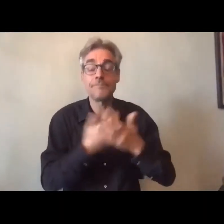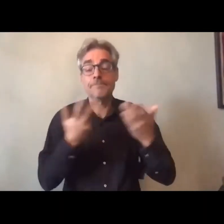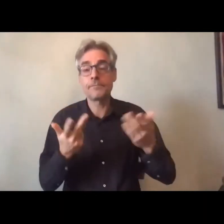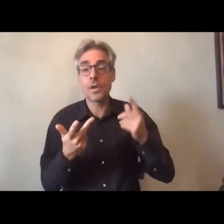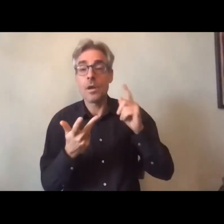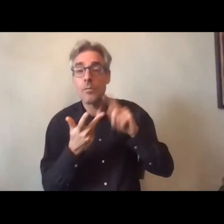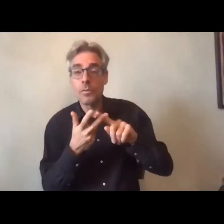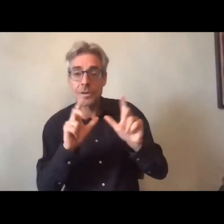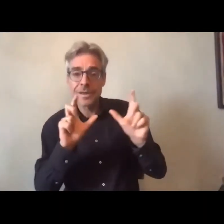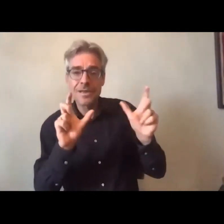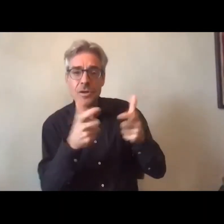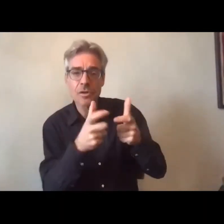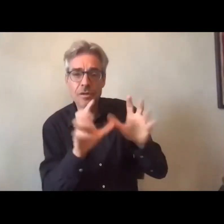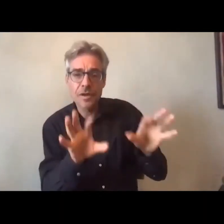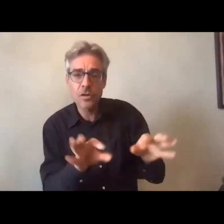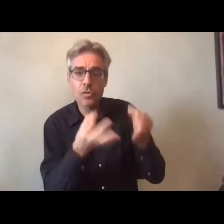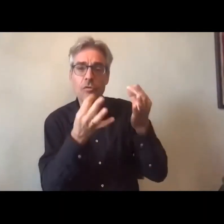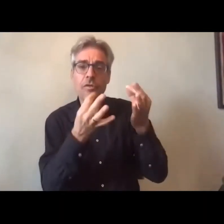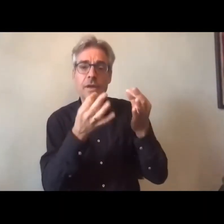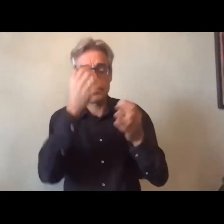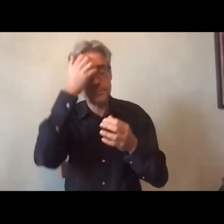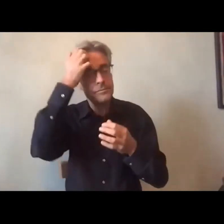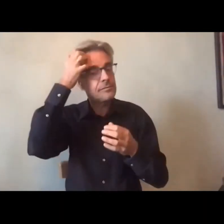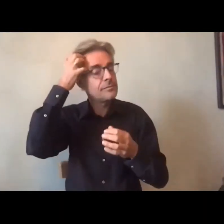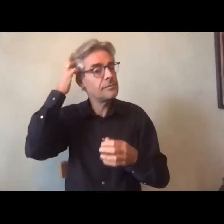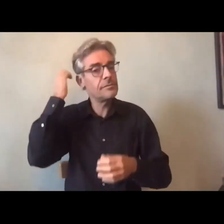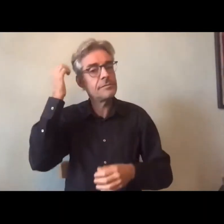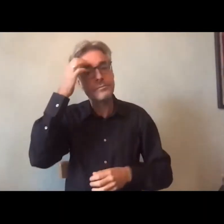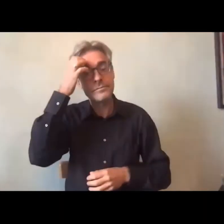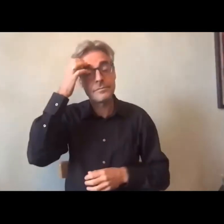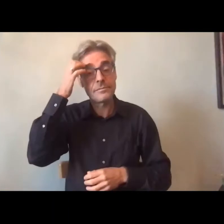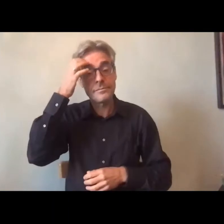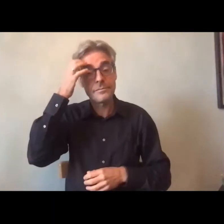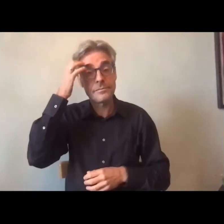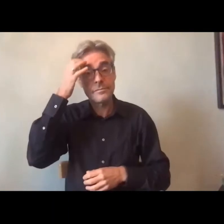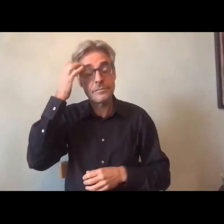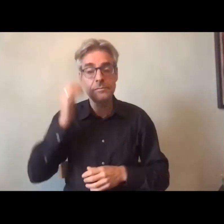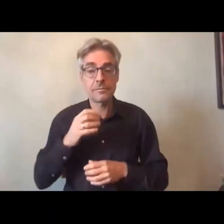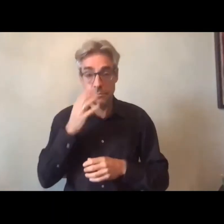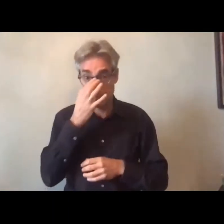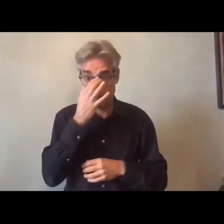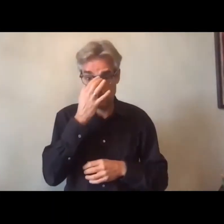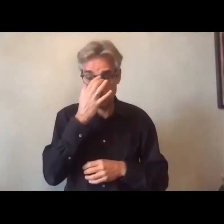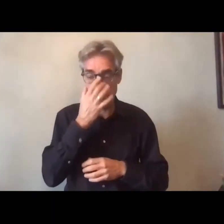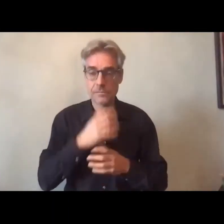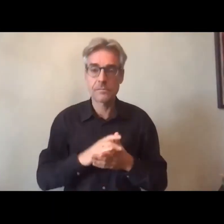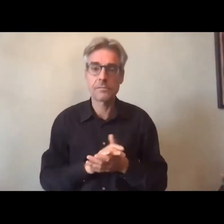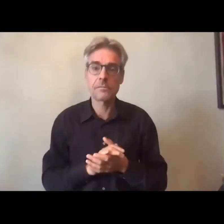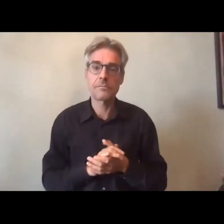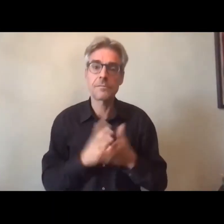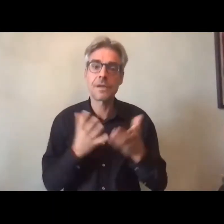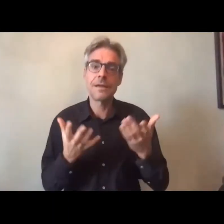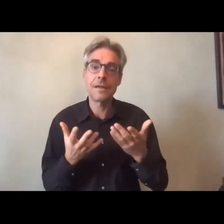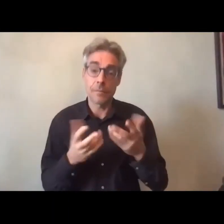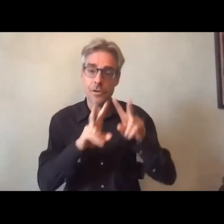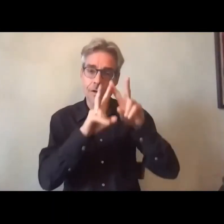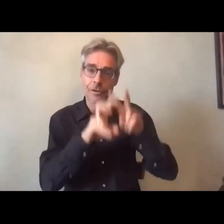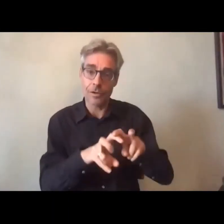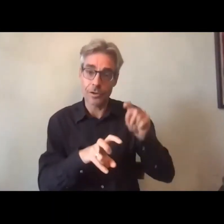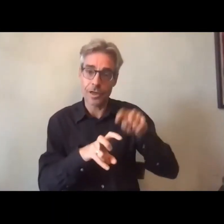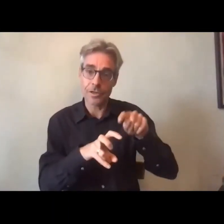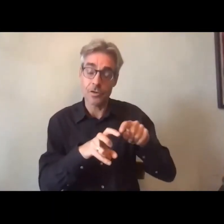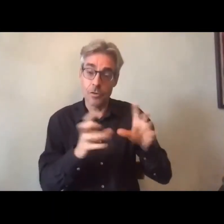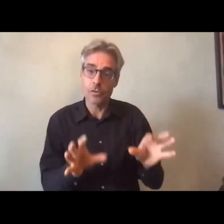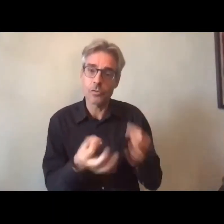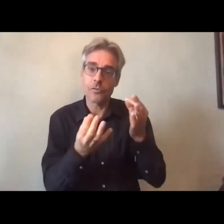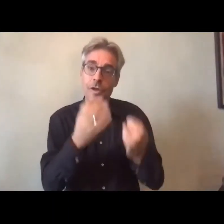'on parlait d'équipes de recherche mais du coup les équipes de recherche sont aussi parfois des trouveurs et donc des inventeurs